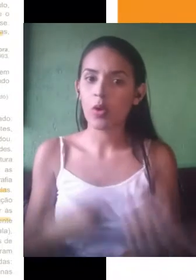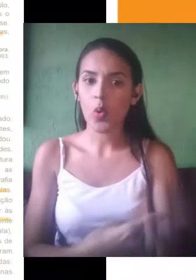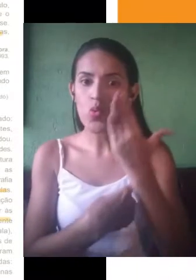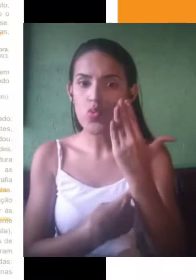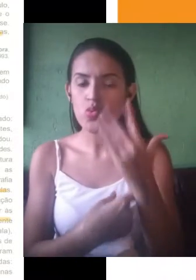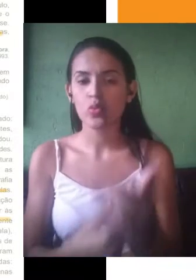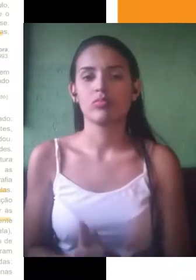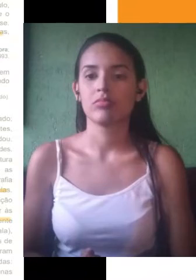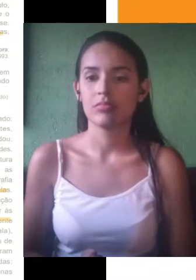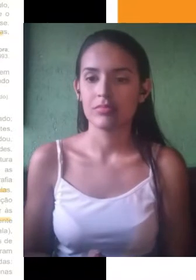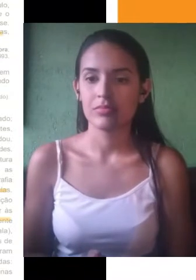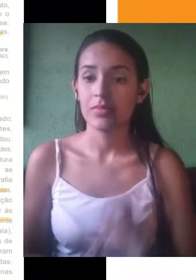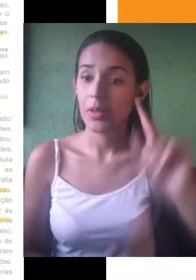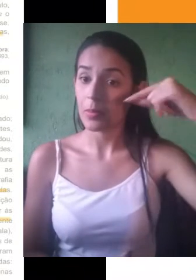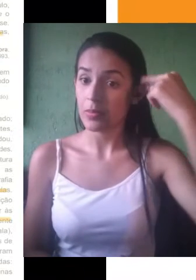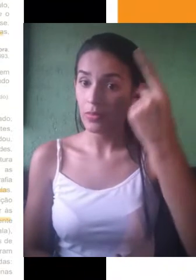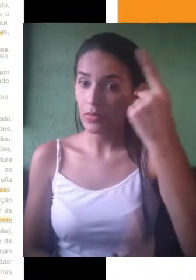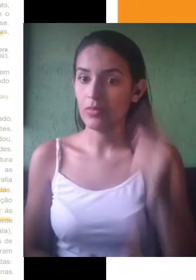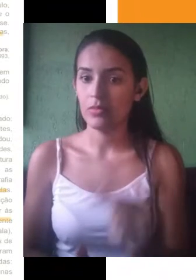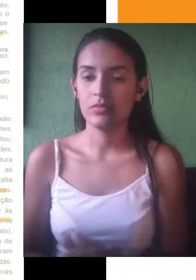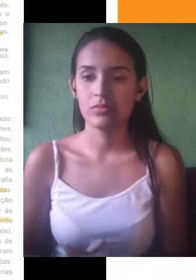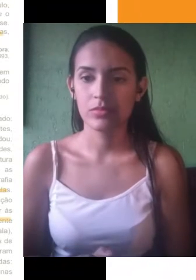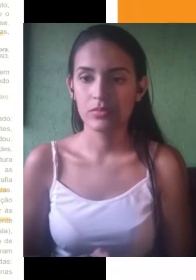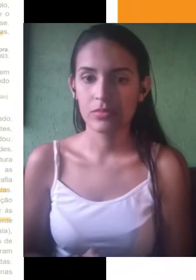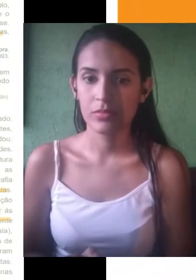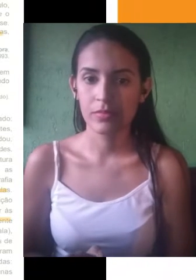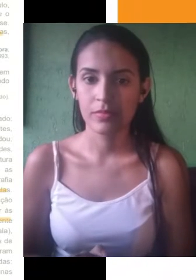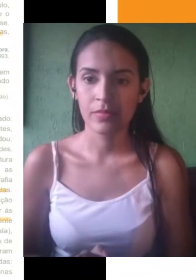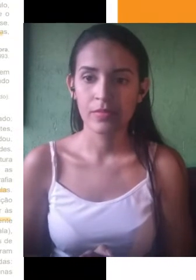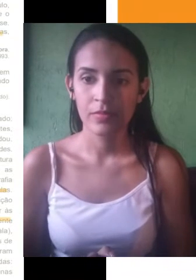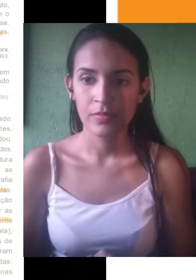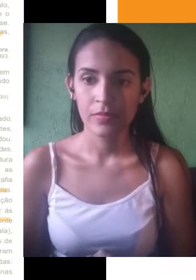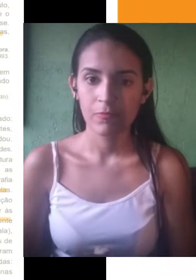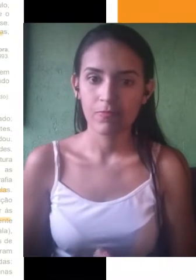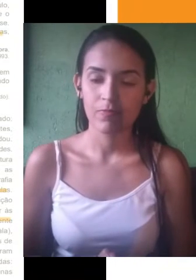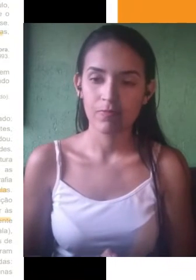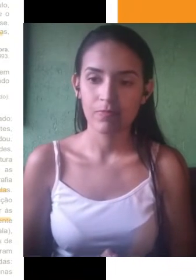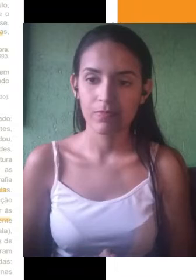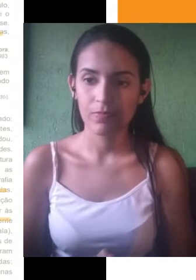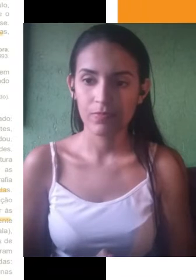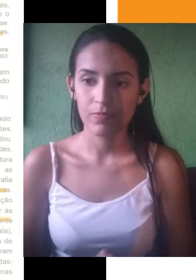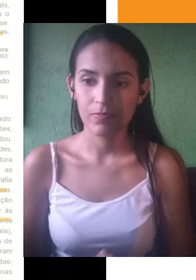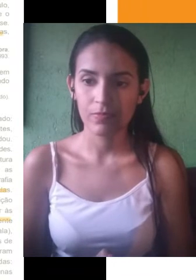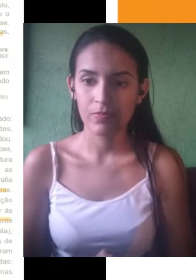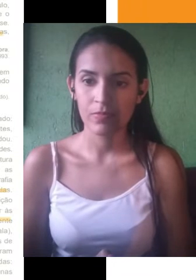Após fazer esses destaques, sublinhando essas palavras-chave, essas frases, todas as informações que nós